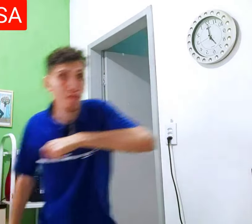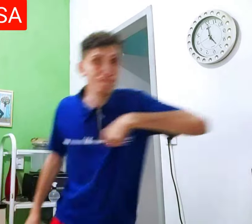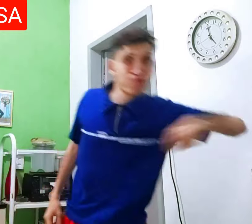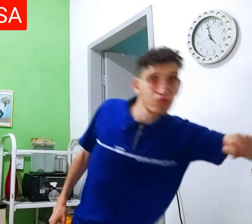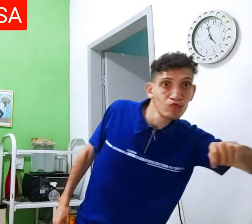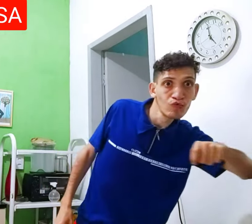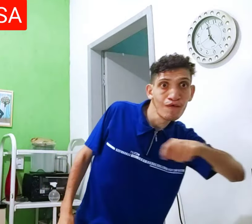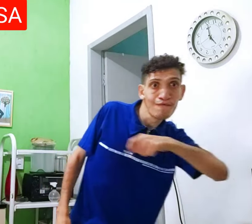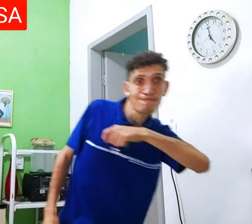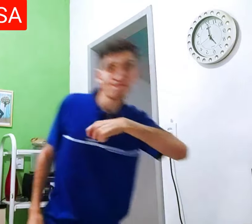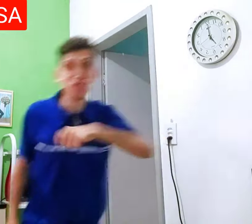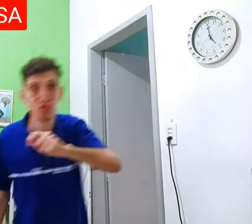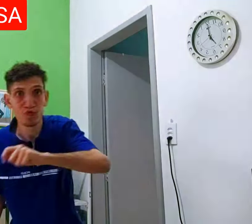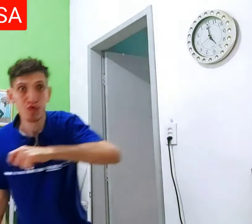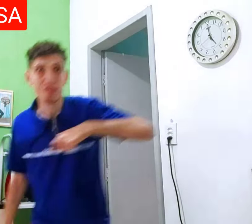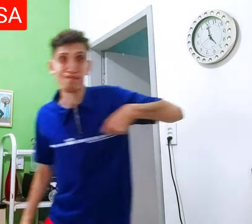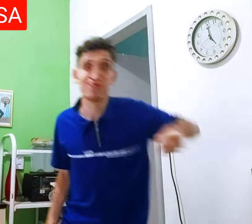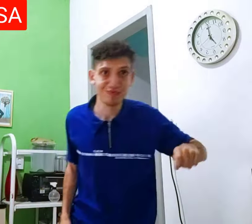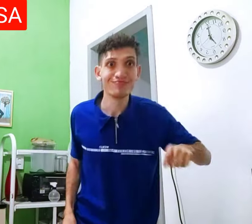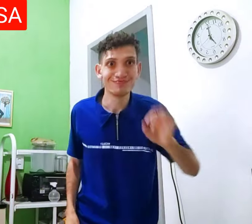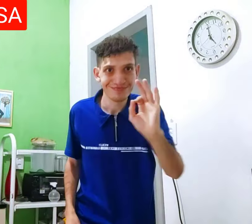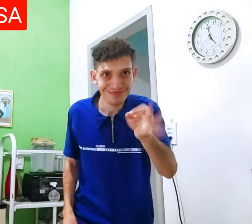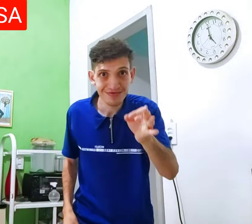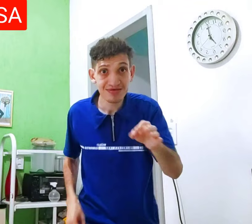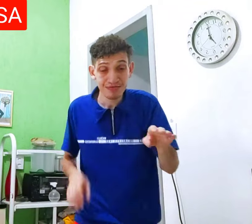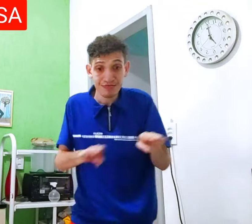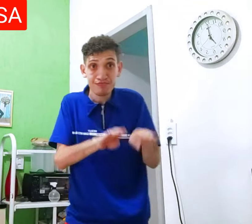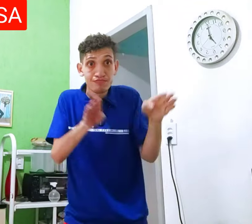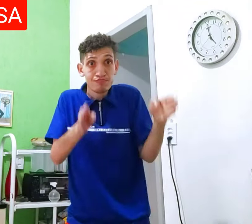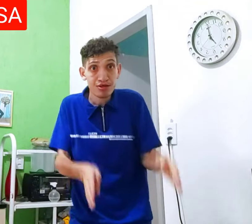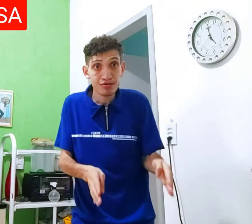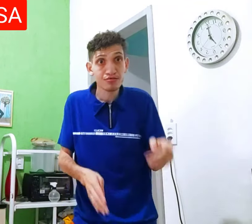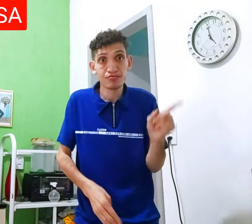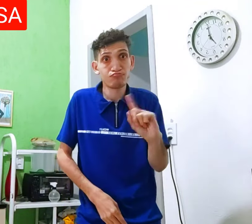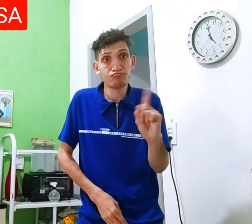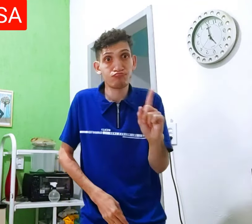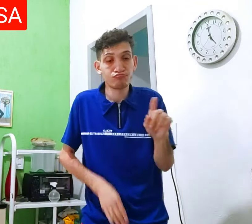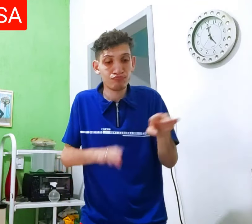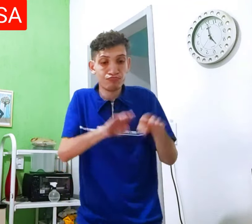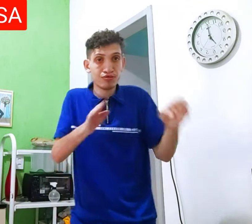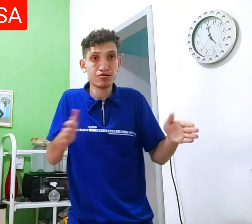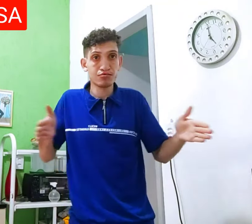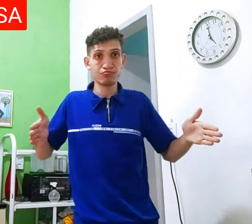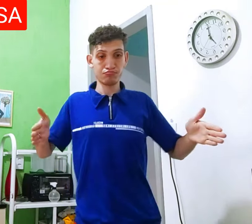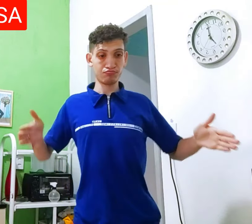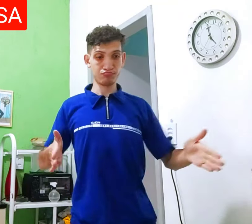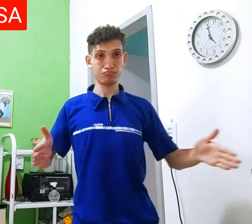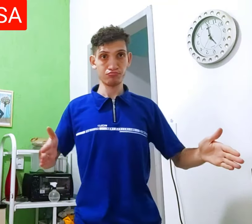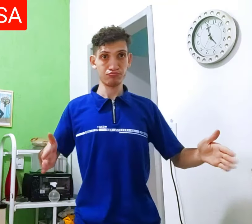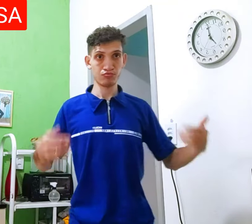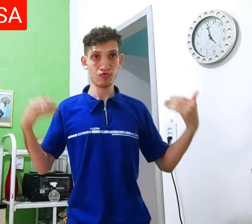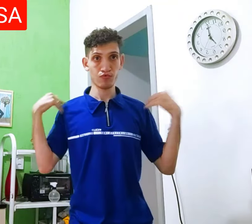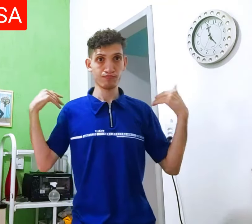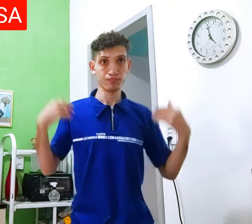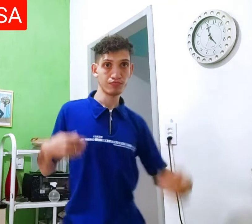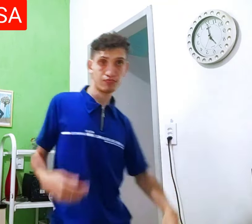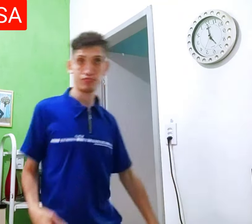executa totalmente para um lado e outro, né? Não é de mesa não. Então, quando é pequeno,